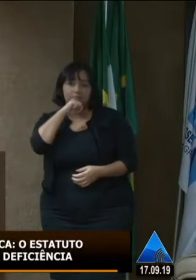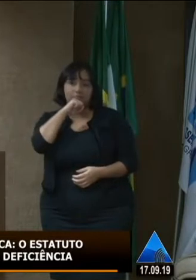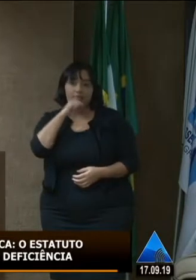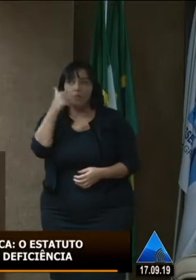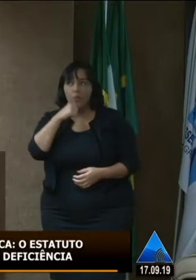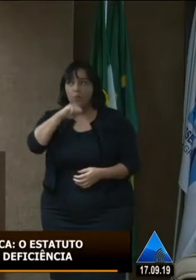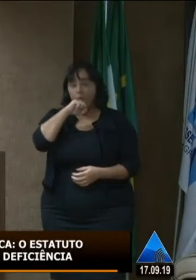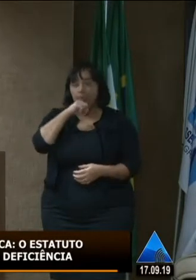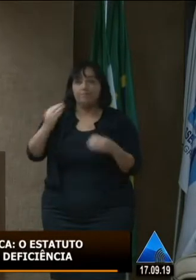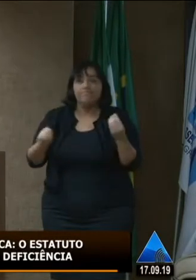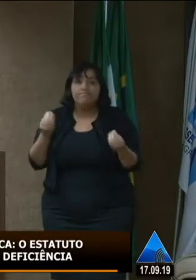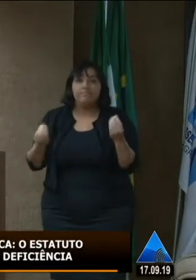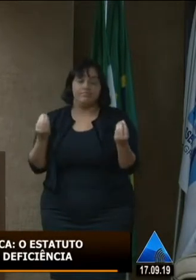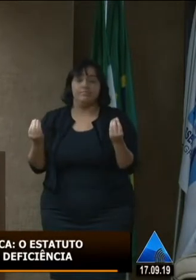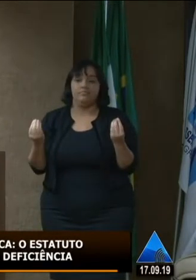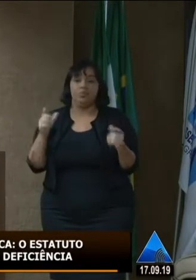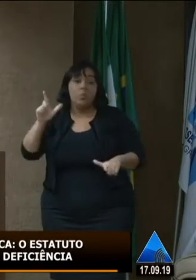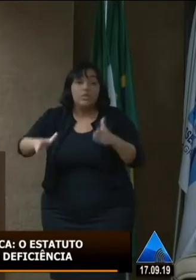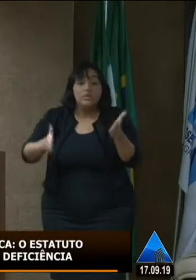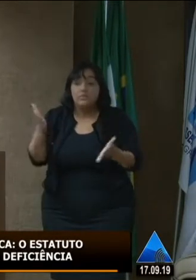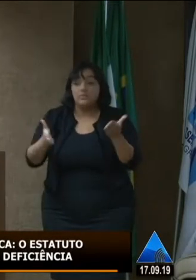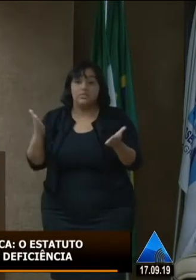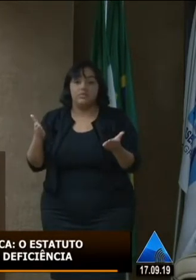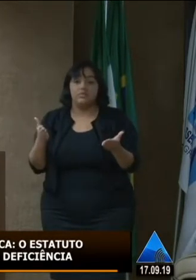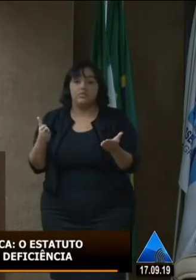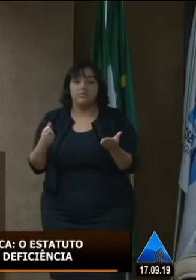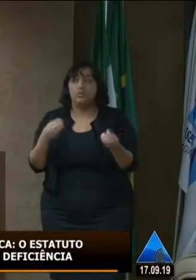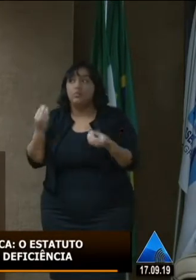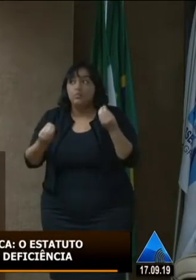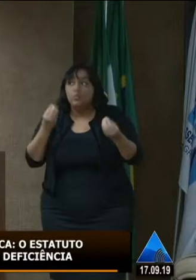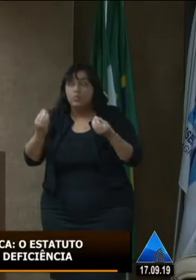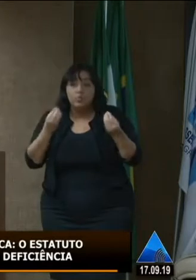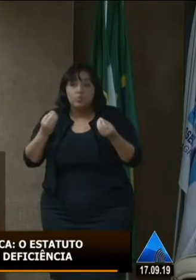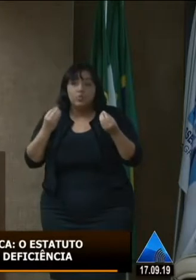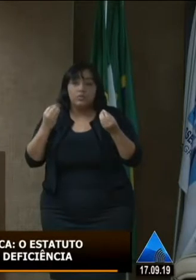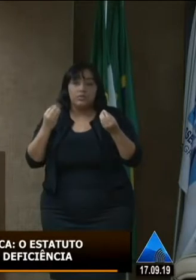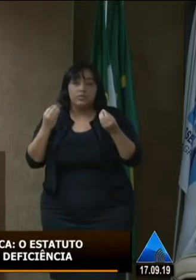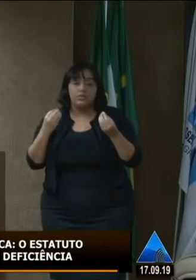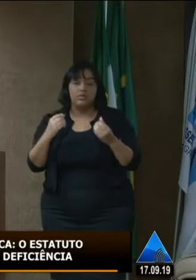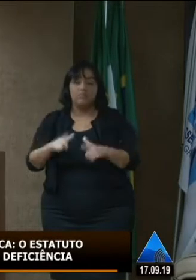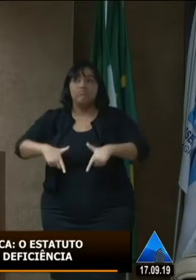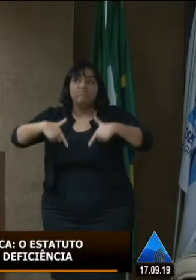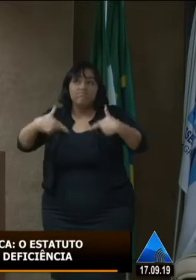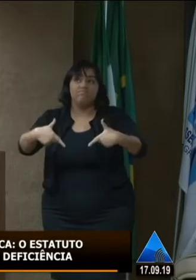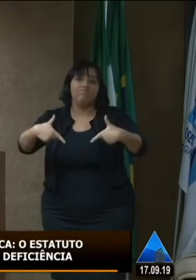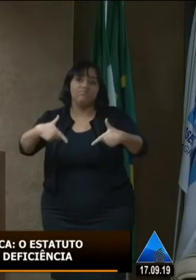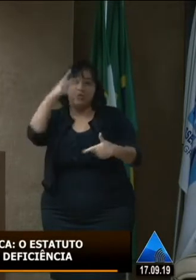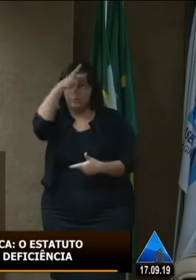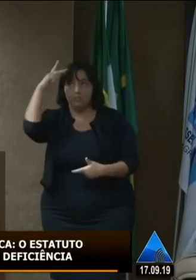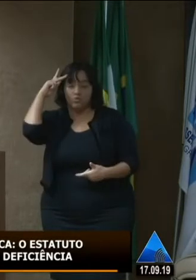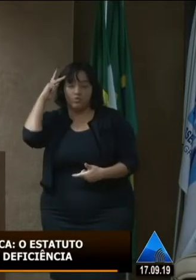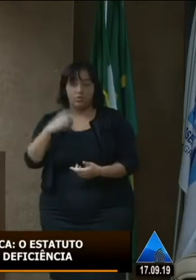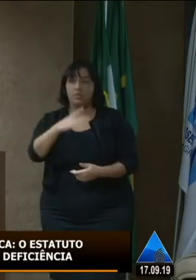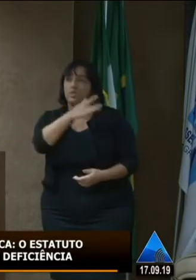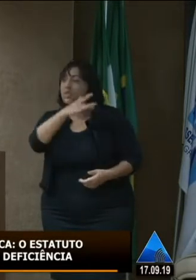então o que é acessibilidade o que é que está sendo oferecido para essas pessoas na